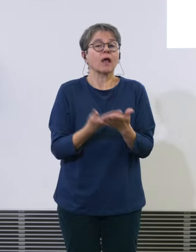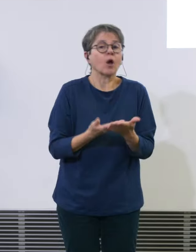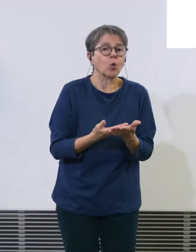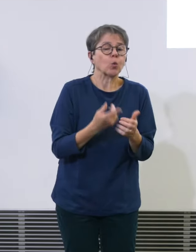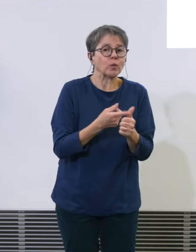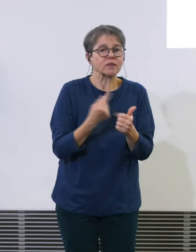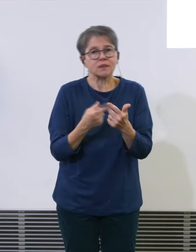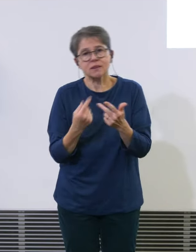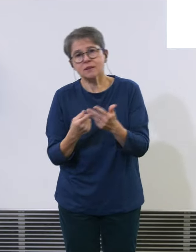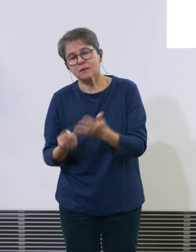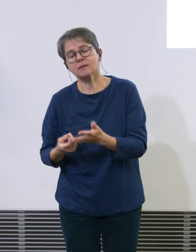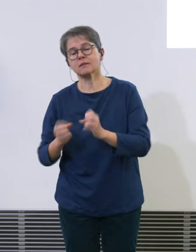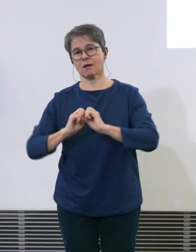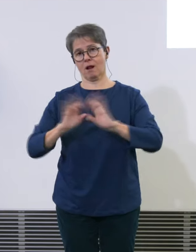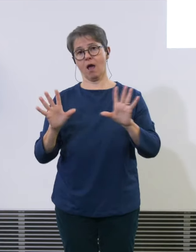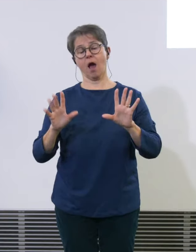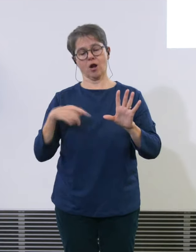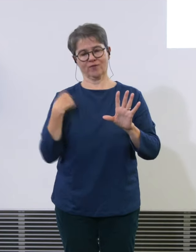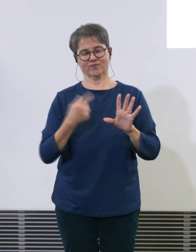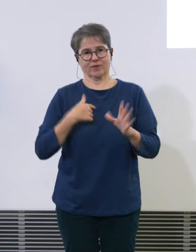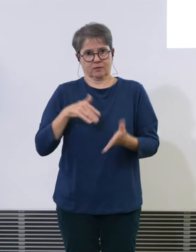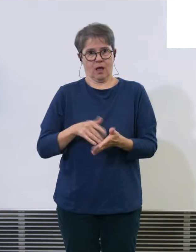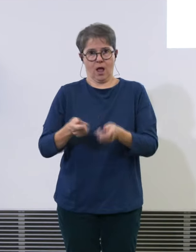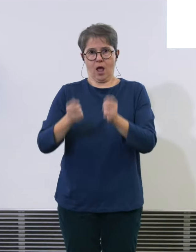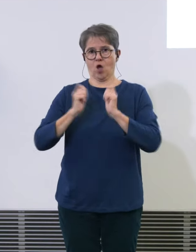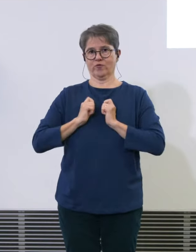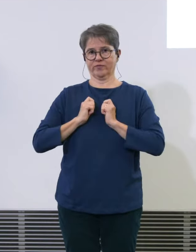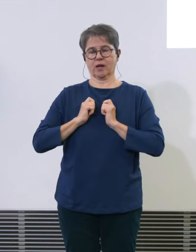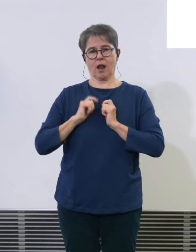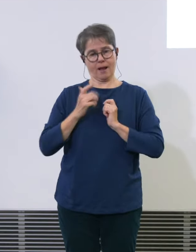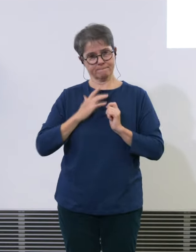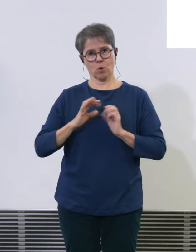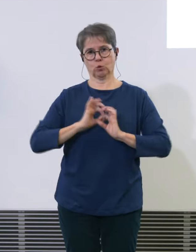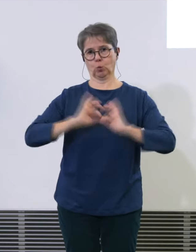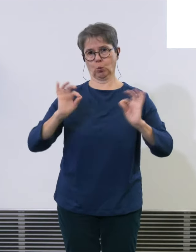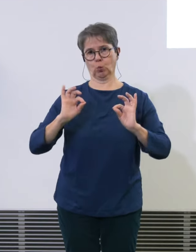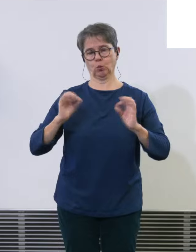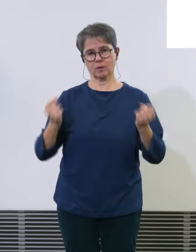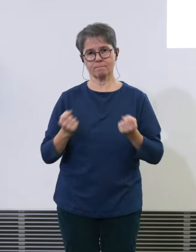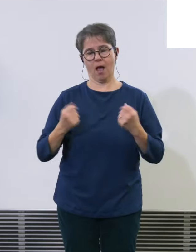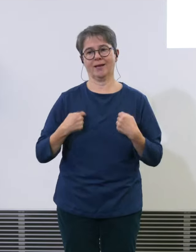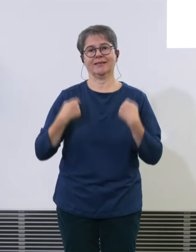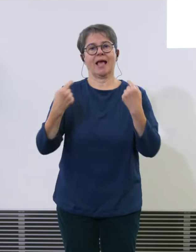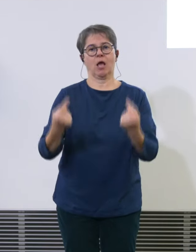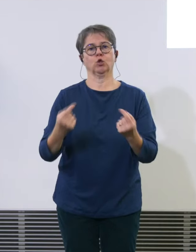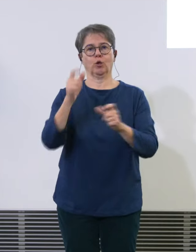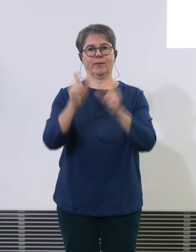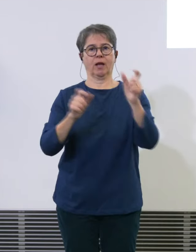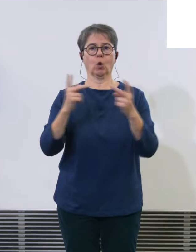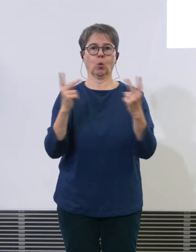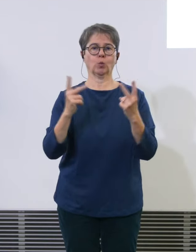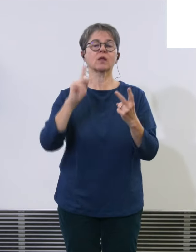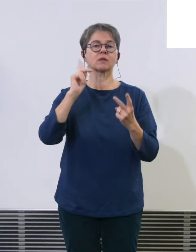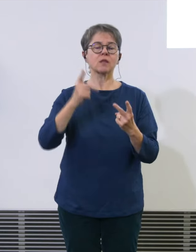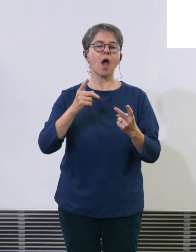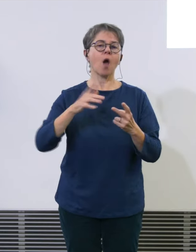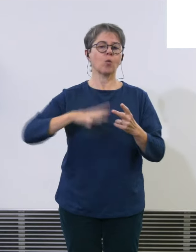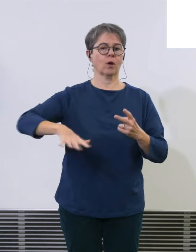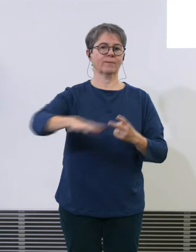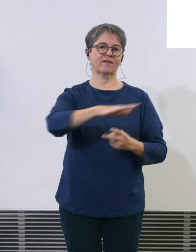natürlich klar als unseren Auftrag gegenüber unseren Kunden aber natürlich auch gegenüber der Bevölkerung im Kanton Zürich dass wir pünktlicher werden da gibt es